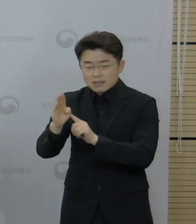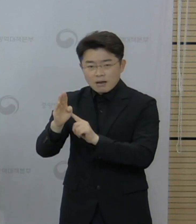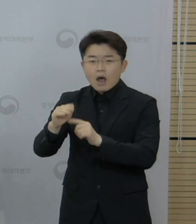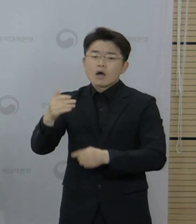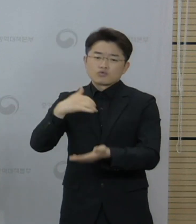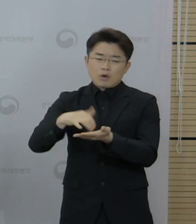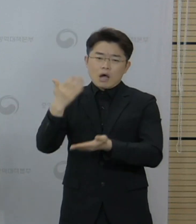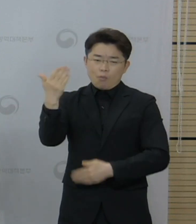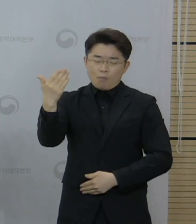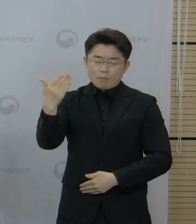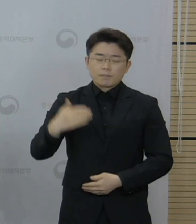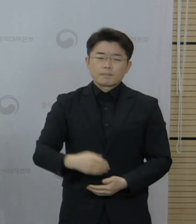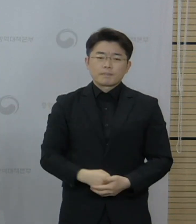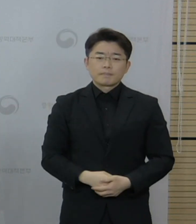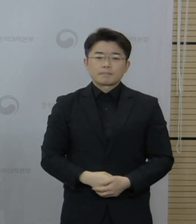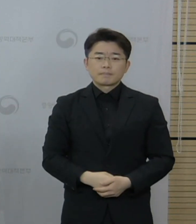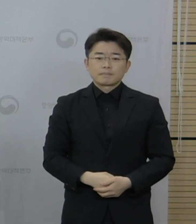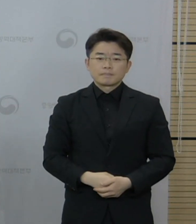9건으로 확인되었습니다.